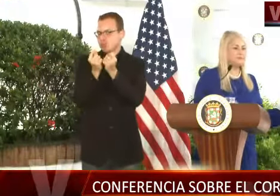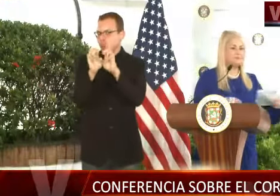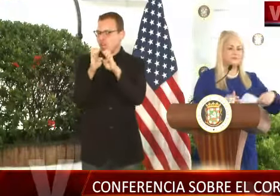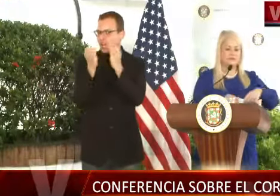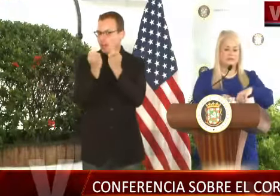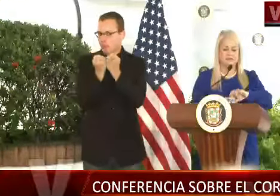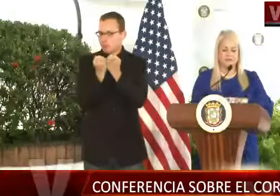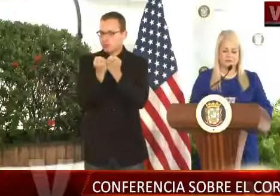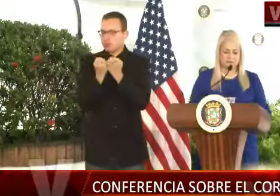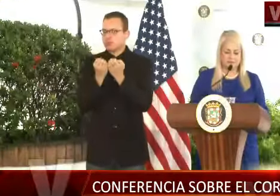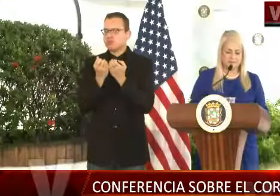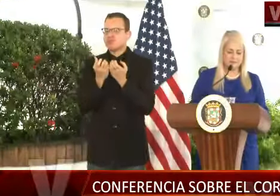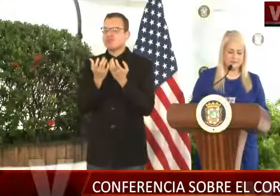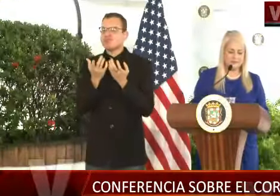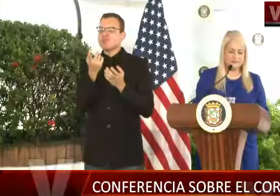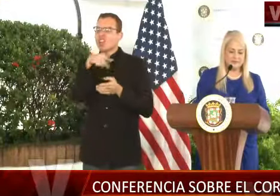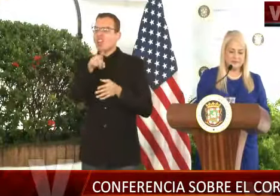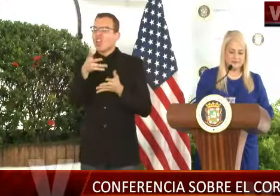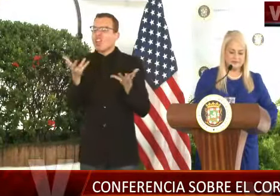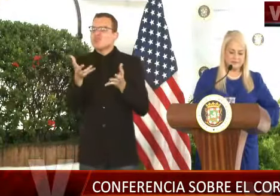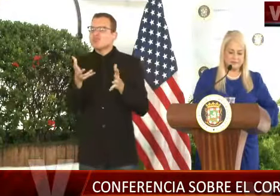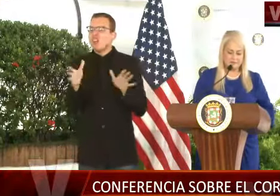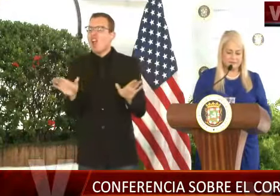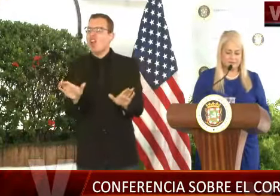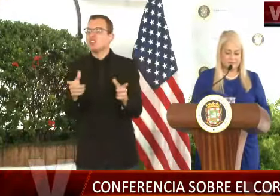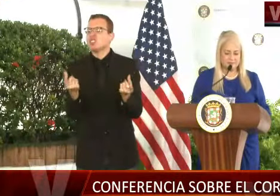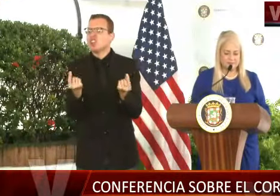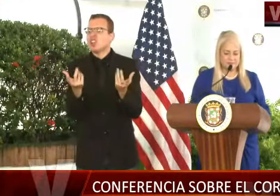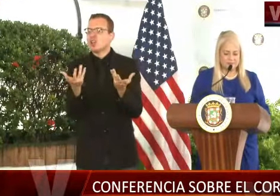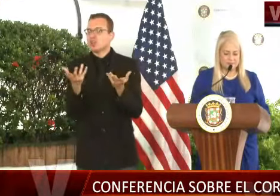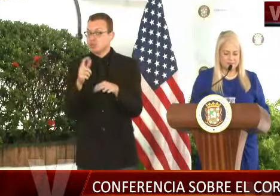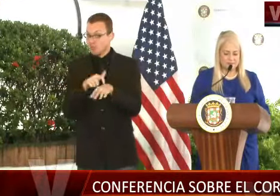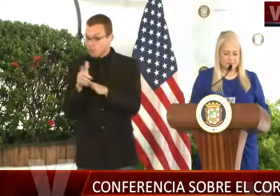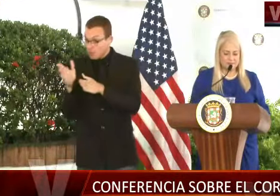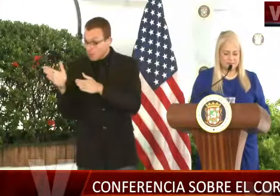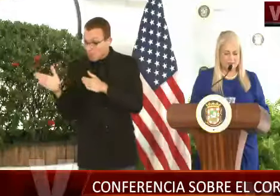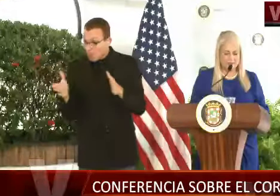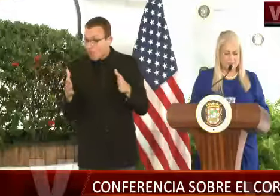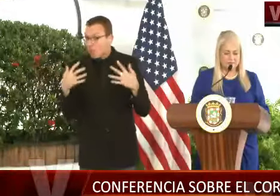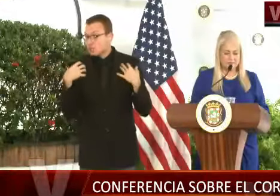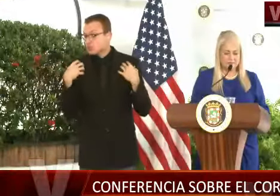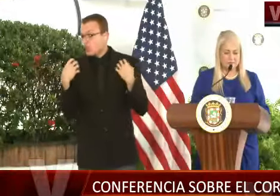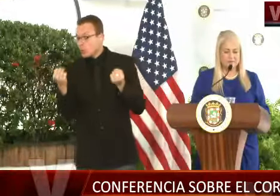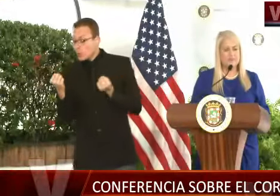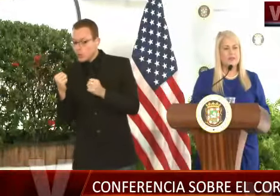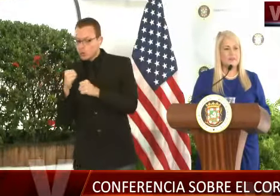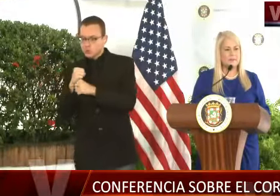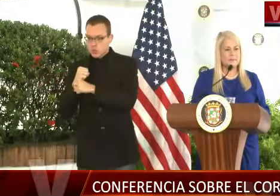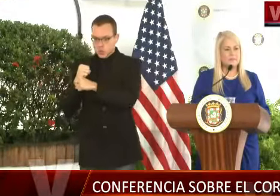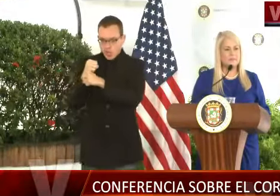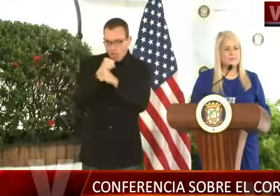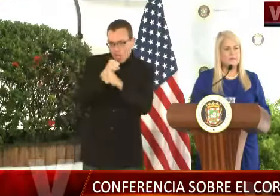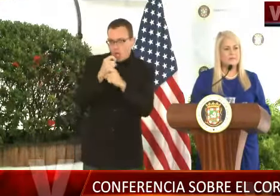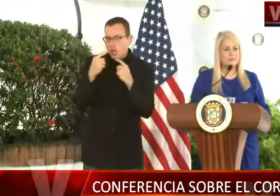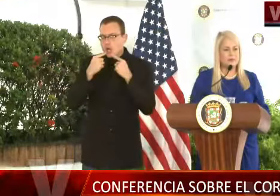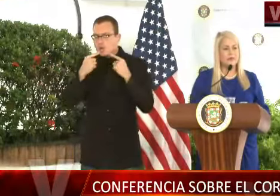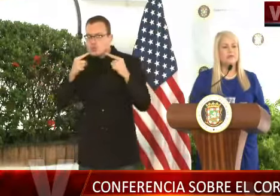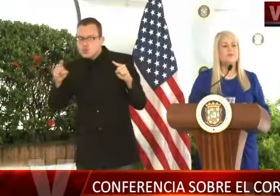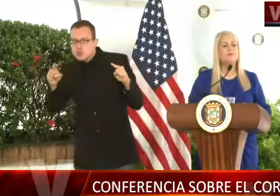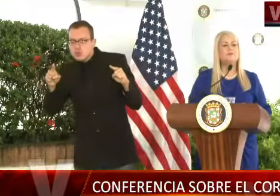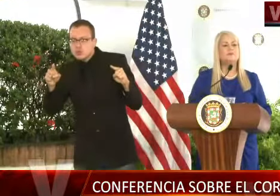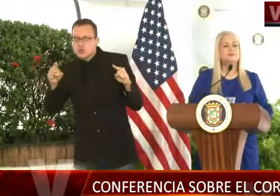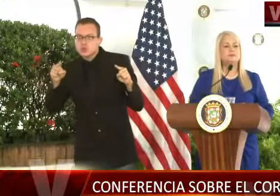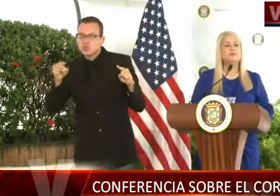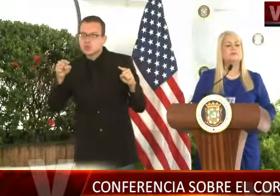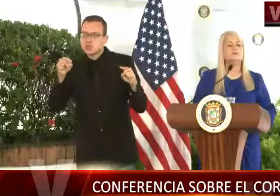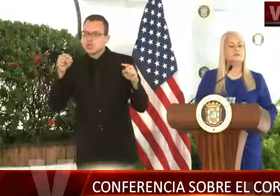la asesoría en los planes de salud y seguridad pública ante esta emergencia? O sea, ¿ellos